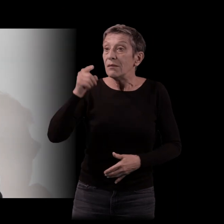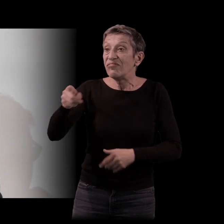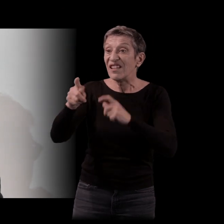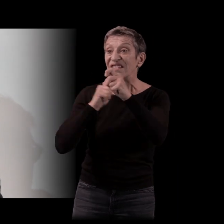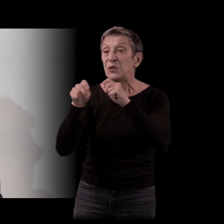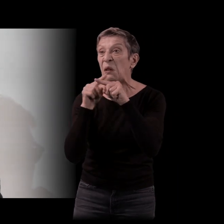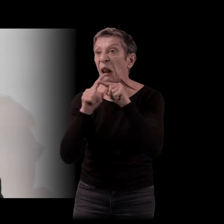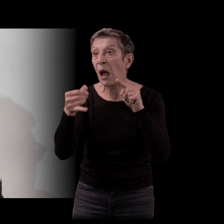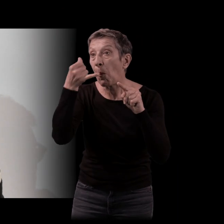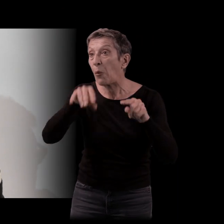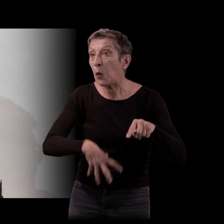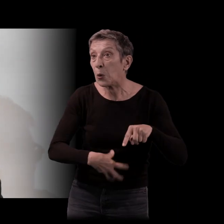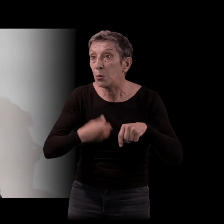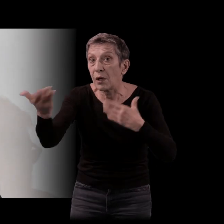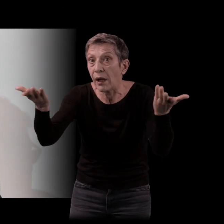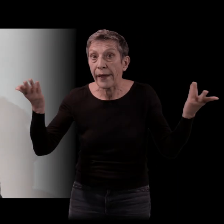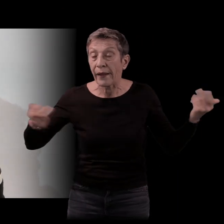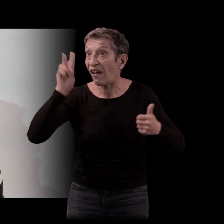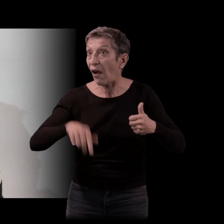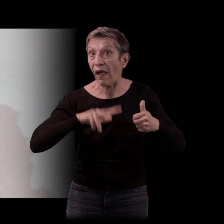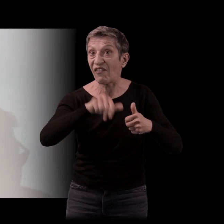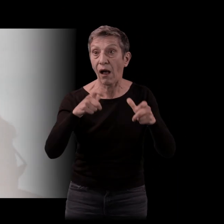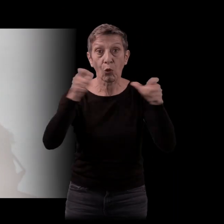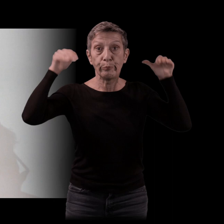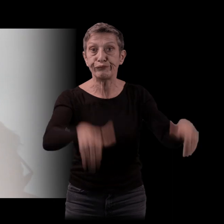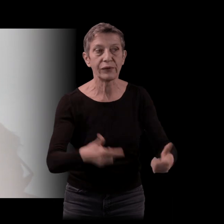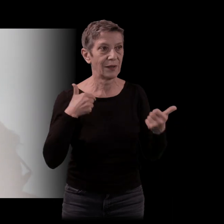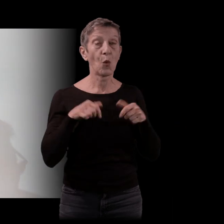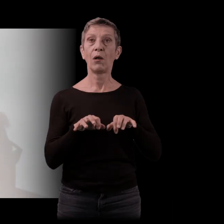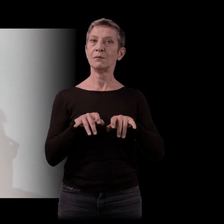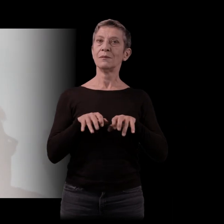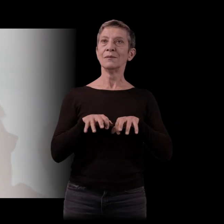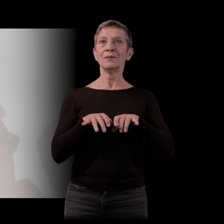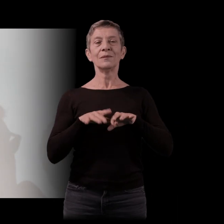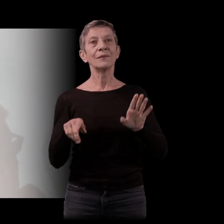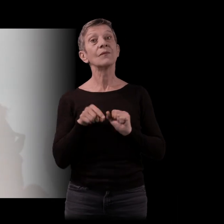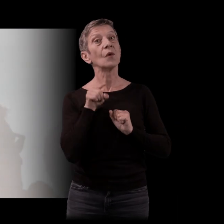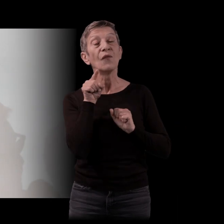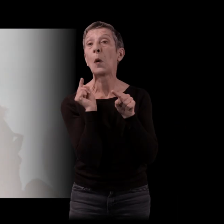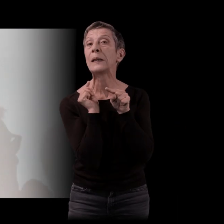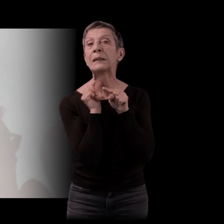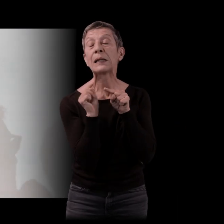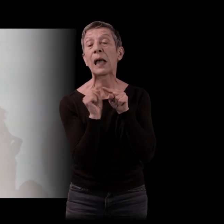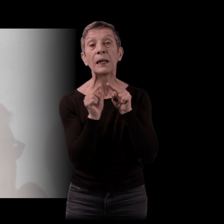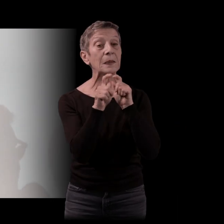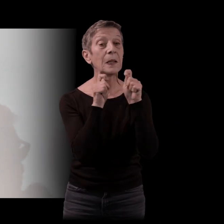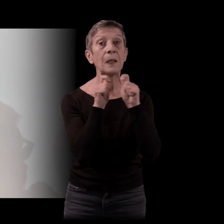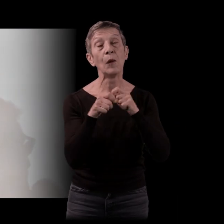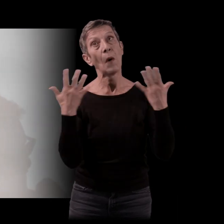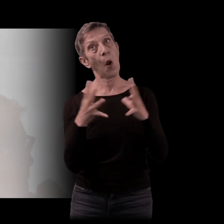des poils de cul alors qu'on est au bord du dépôt de bilan. Et moi, je tapais en temps réel. Vous ergotez sur des points de détail alors que nous avons des grosses difficultés